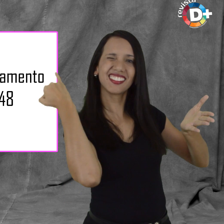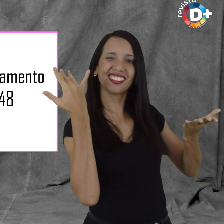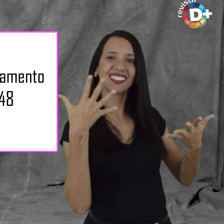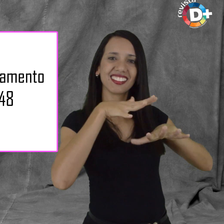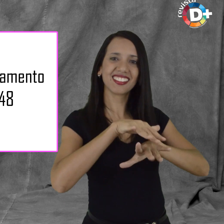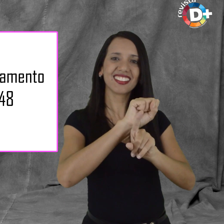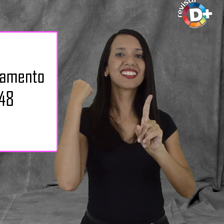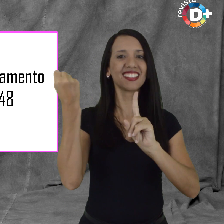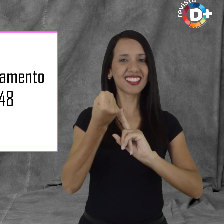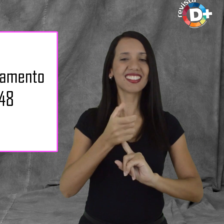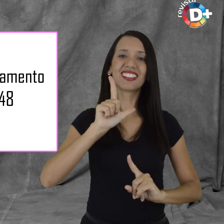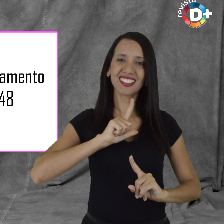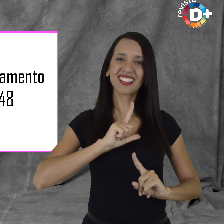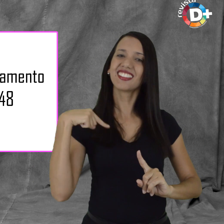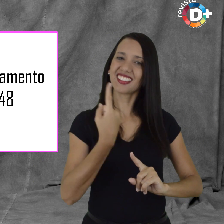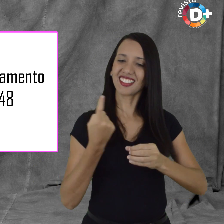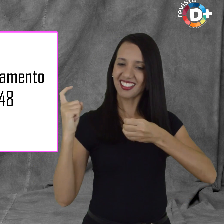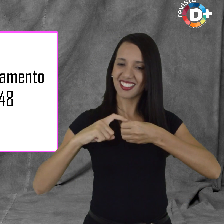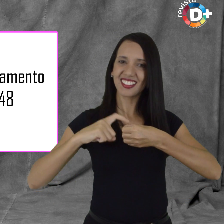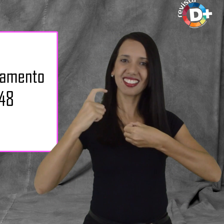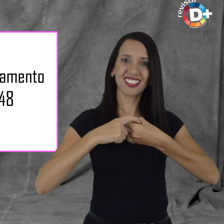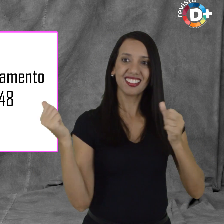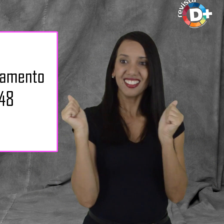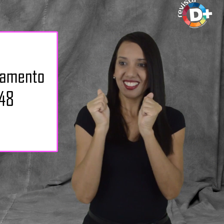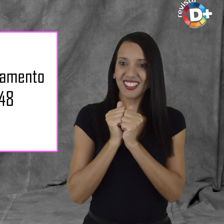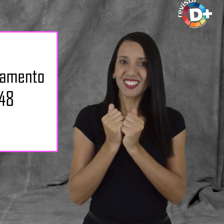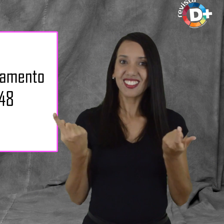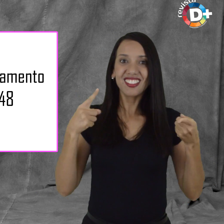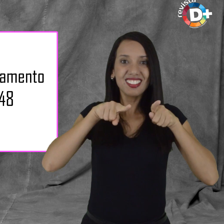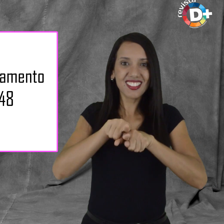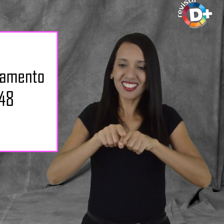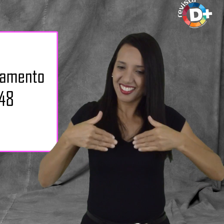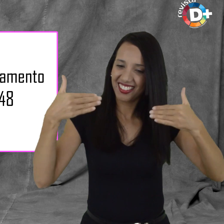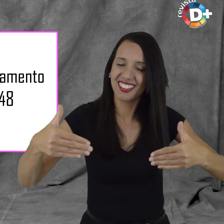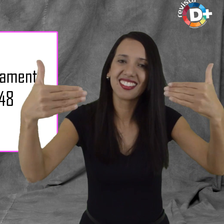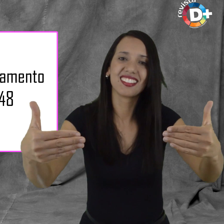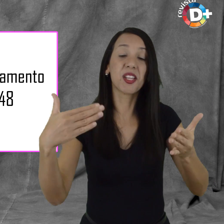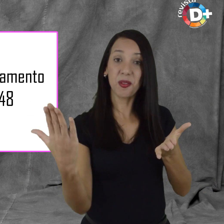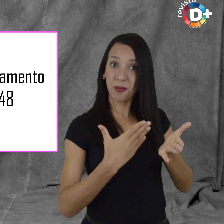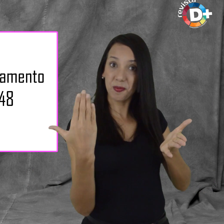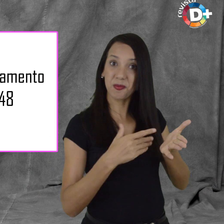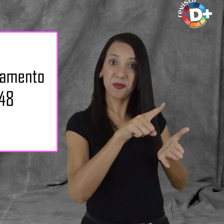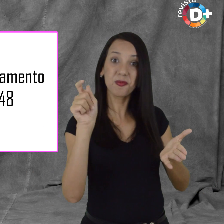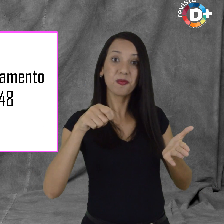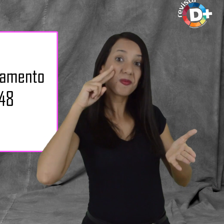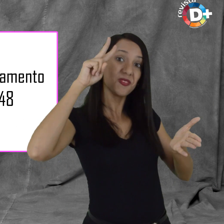Eles serão nossos parceiros a partir de já. Nas próximas edições da revista, você poderá conferir estas